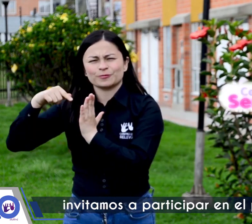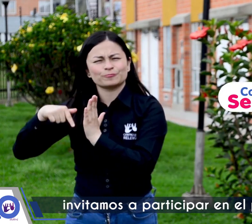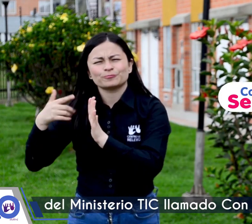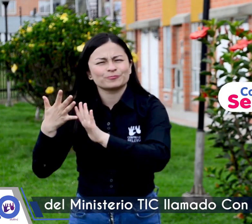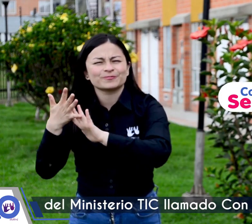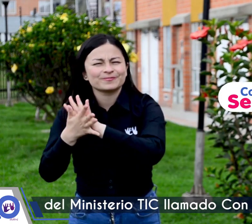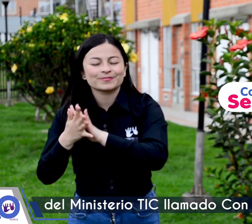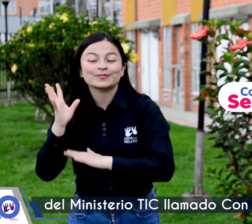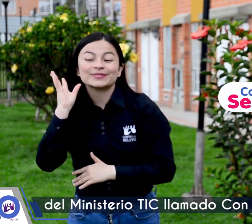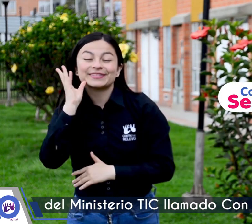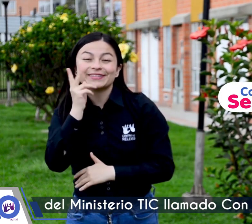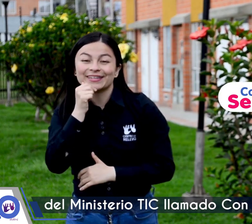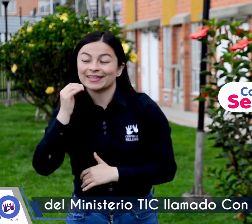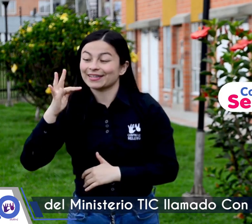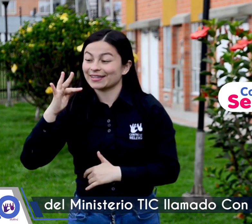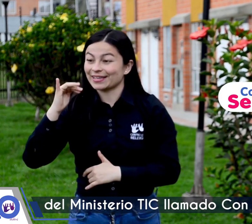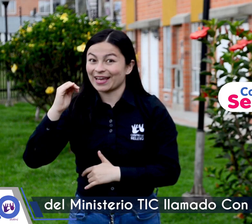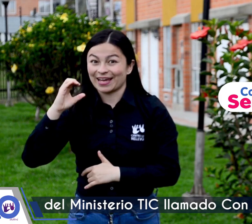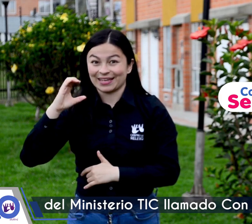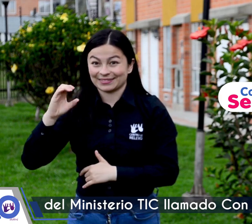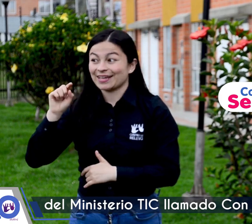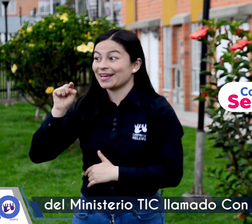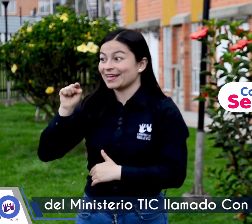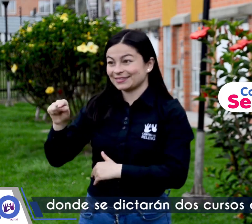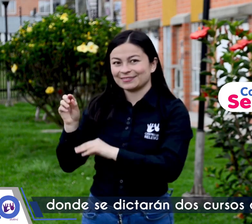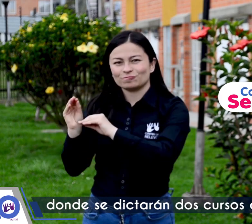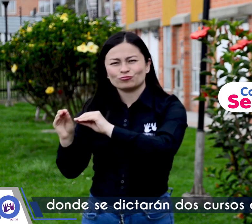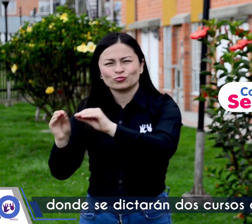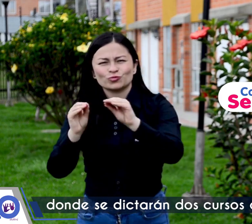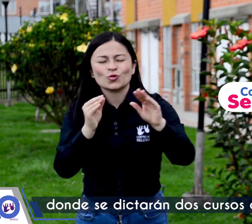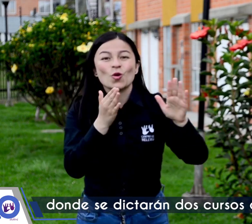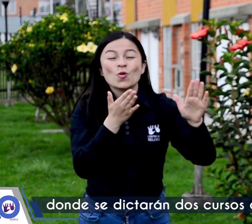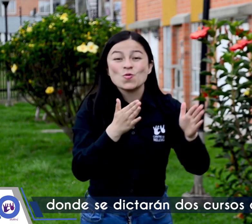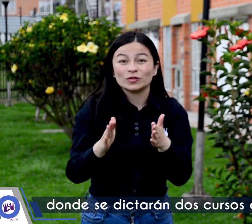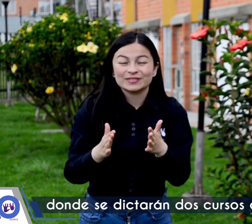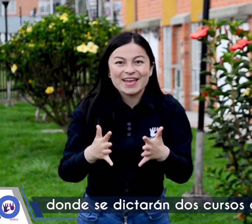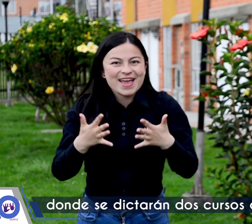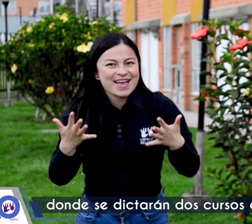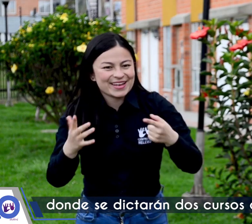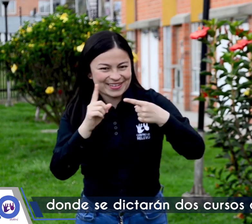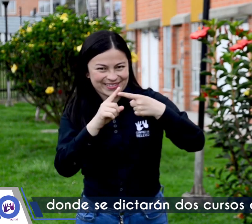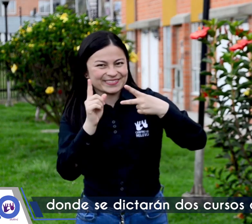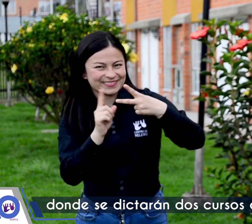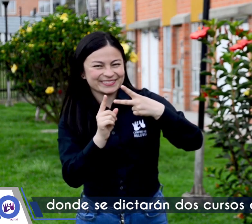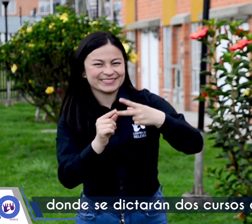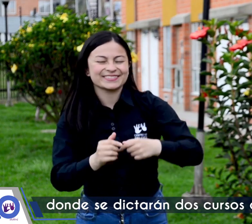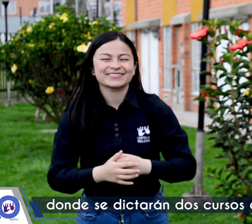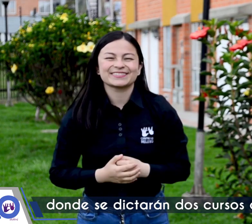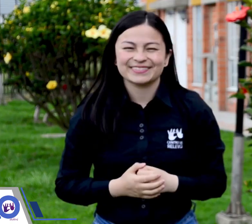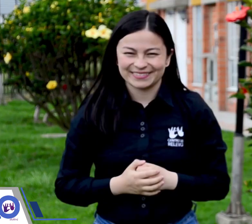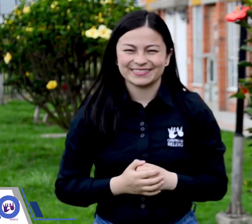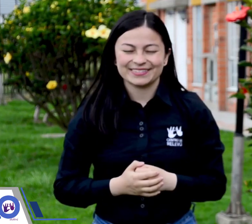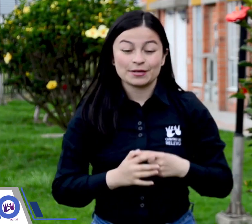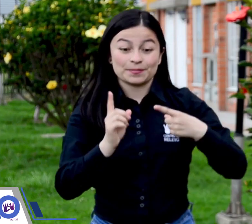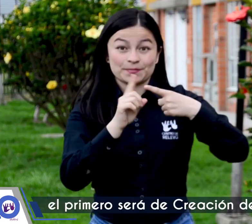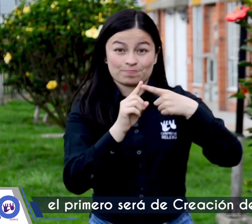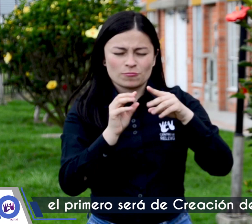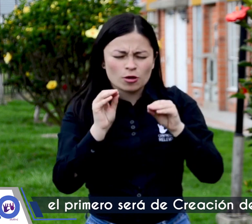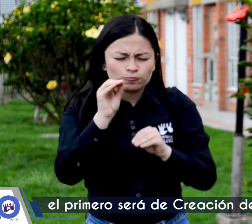programa del Ministerio TIC llamado Consentidos TIC, donde se dictarán dos cursos de formación. El